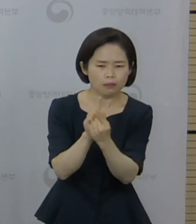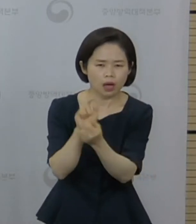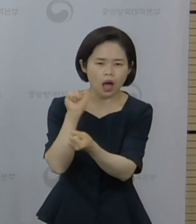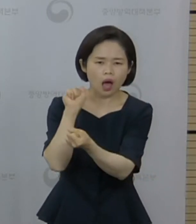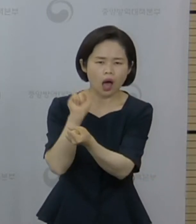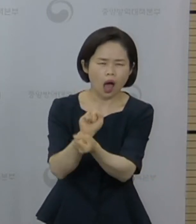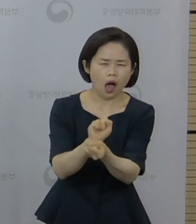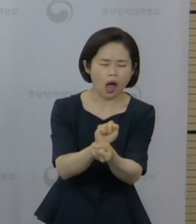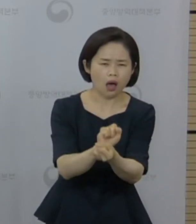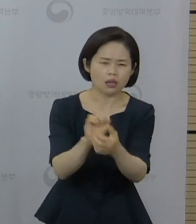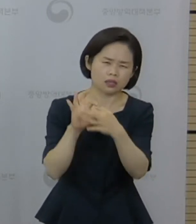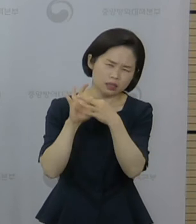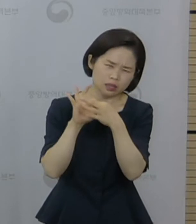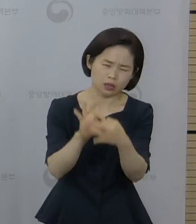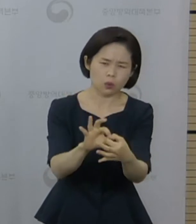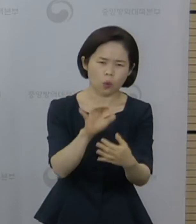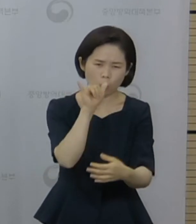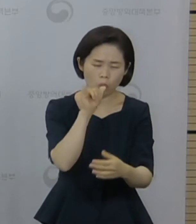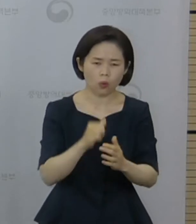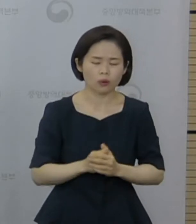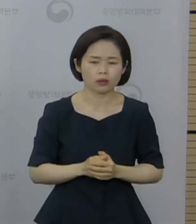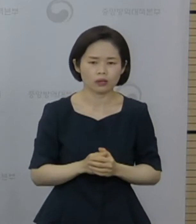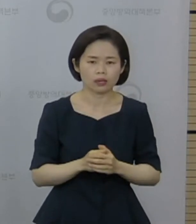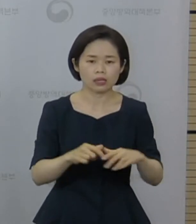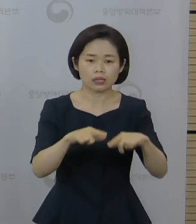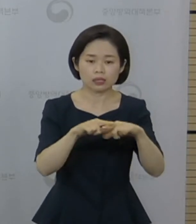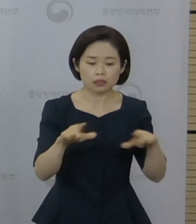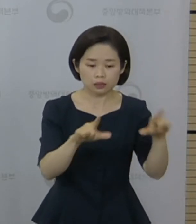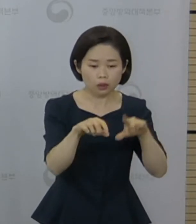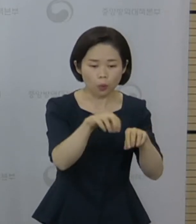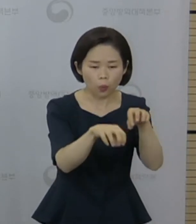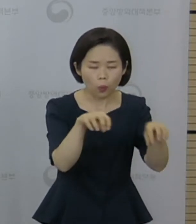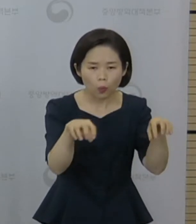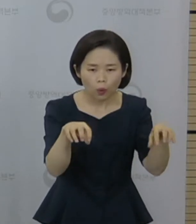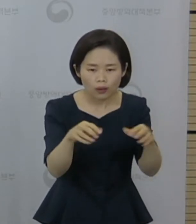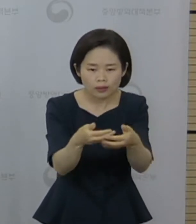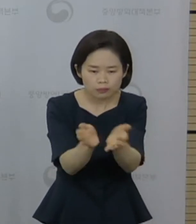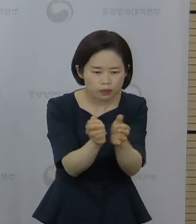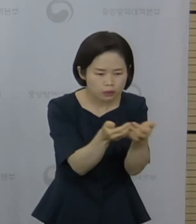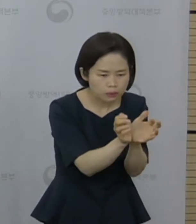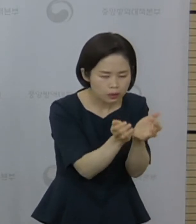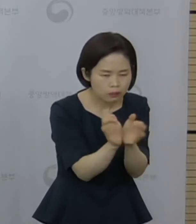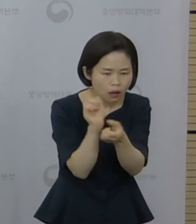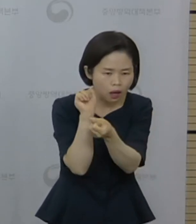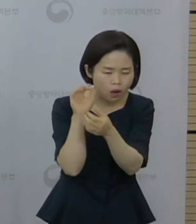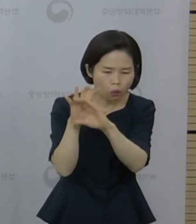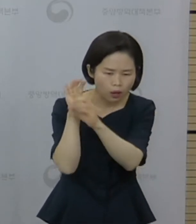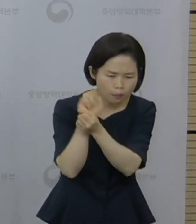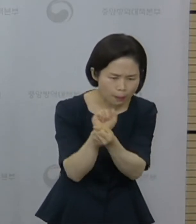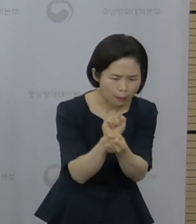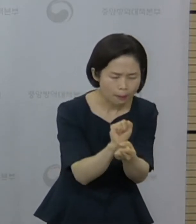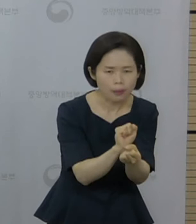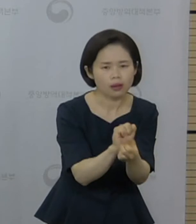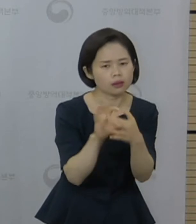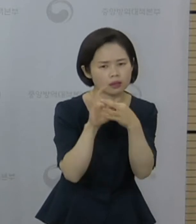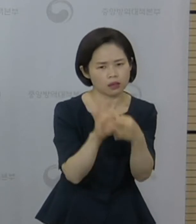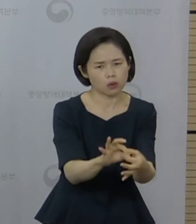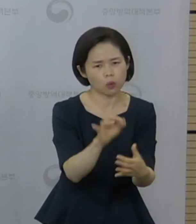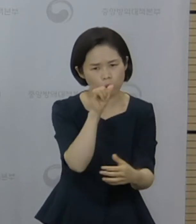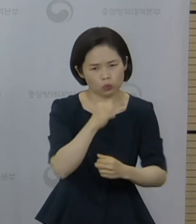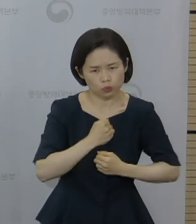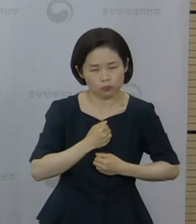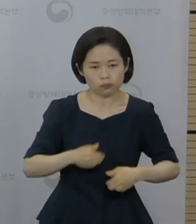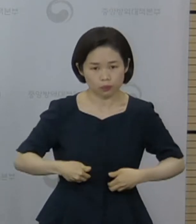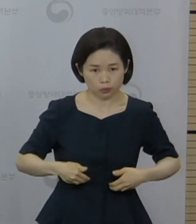지속적으로 증가하고 있고 생활 속의 집단 감염 발생도 계속되고 있어서 각별한 주의가 필요합니다. 마스크